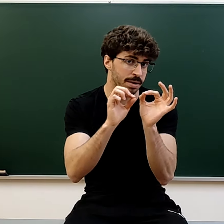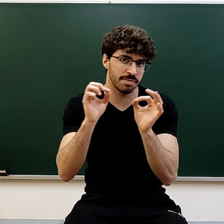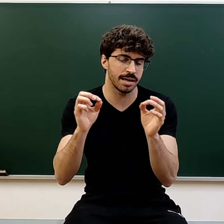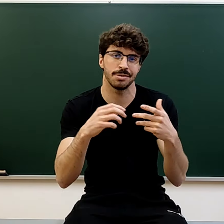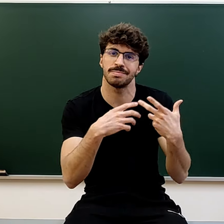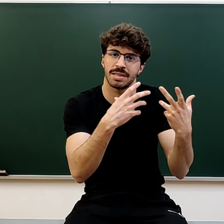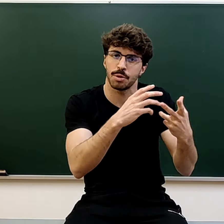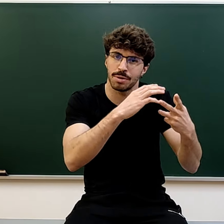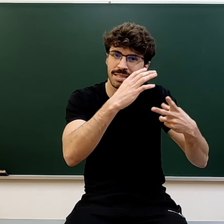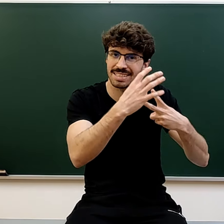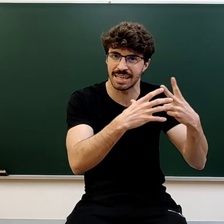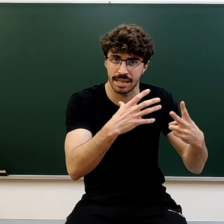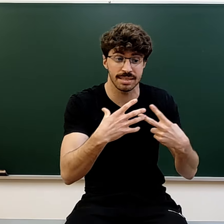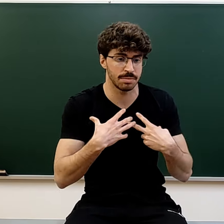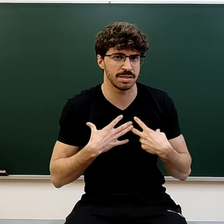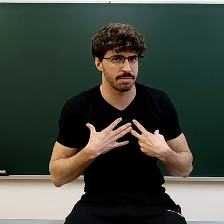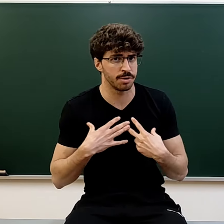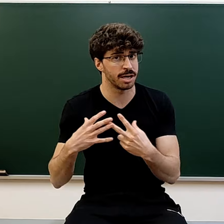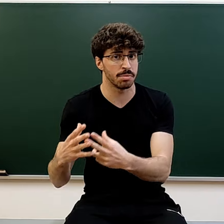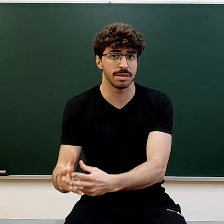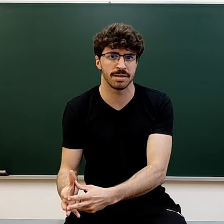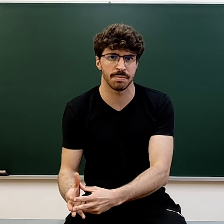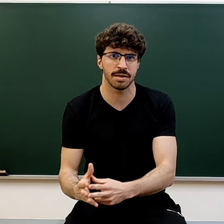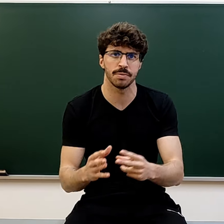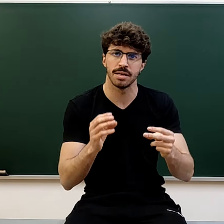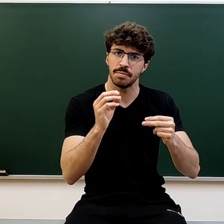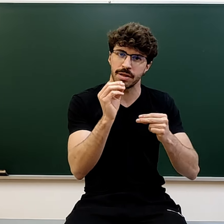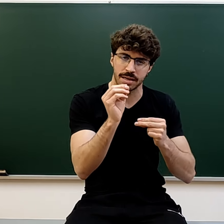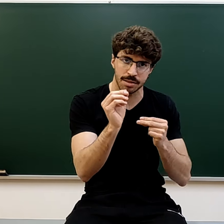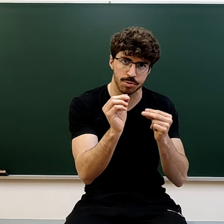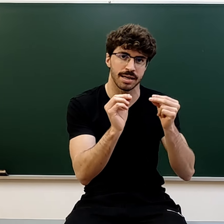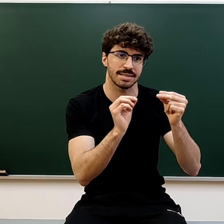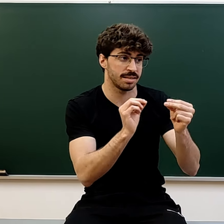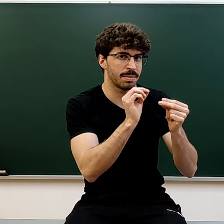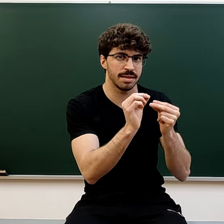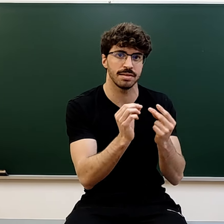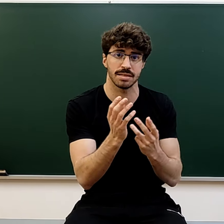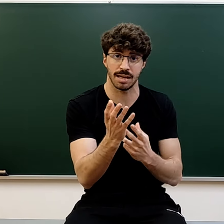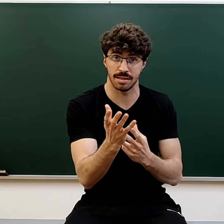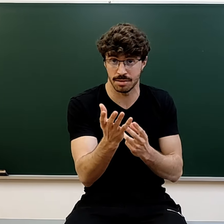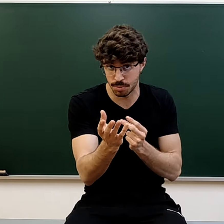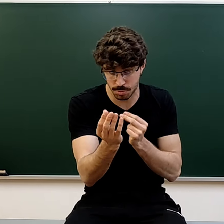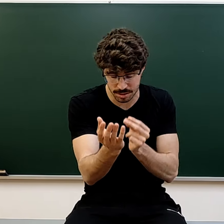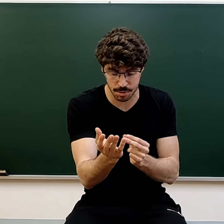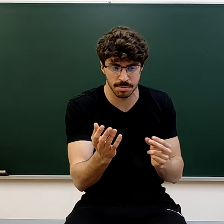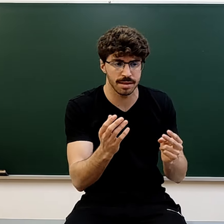perfilar, yo te he dado aquí unas ideas genéricas que a me sirvieron en un momento determinado, puede que tú tengas que hacer matices en tu estilo de vida